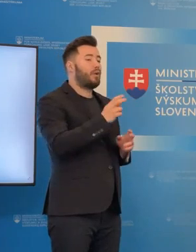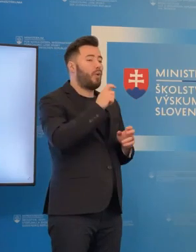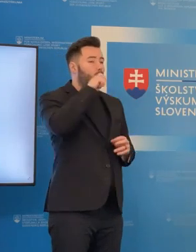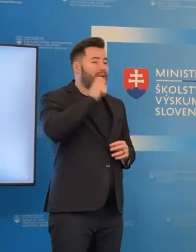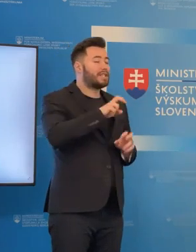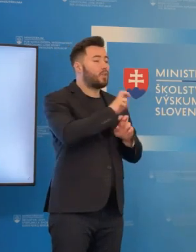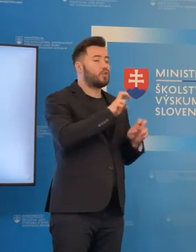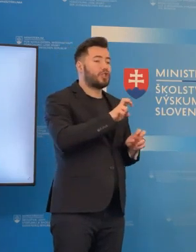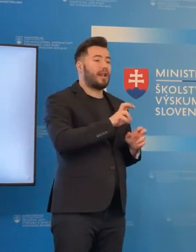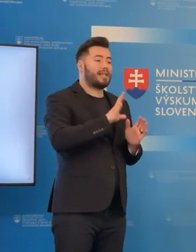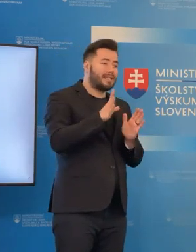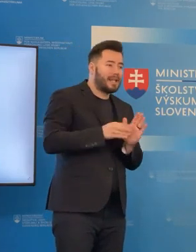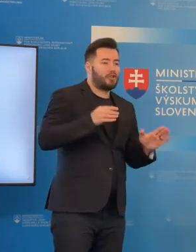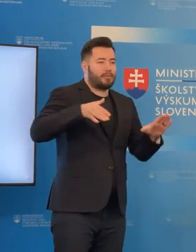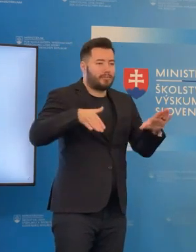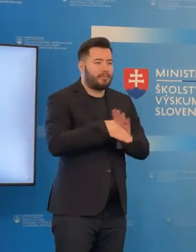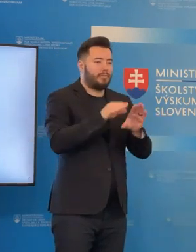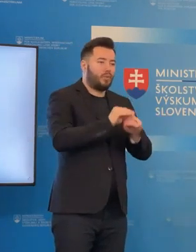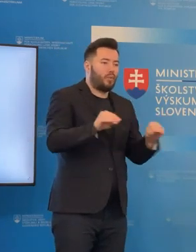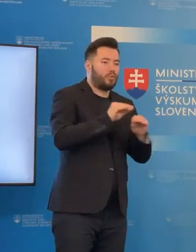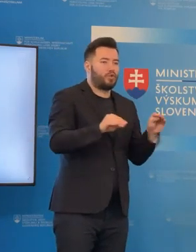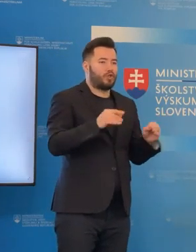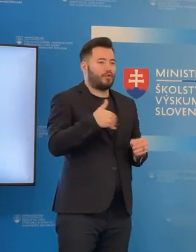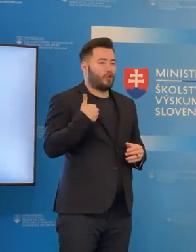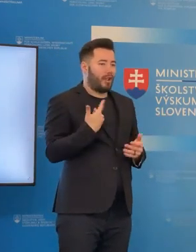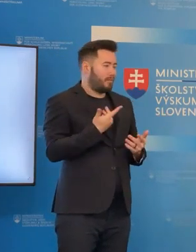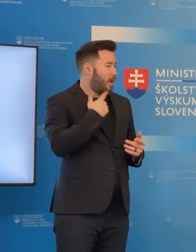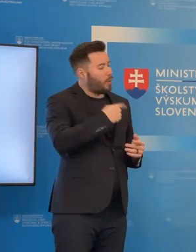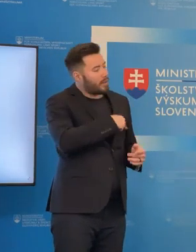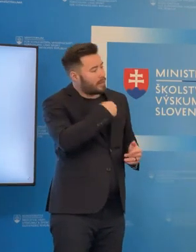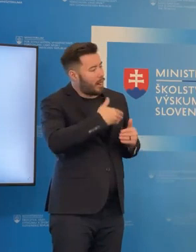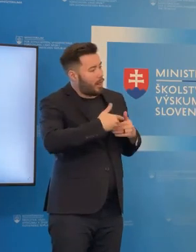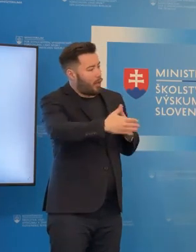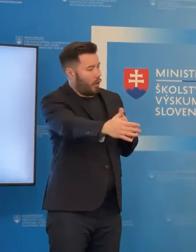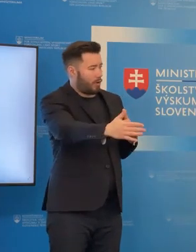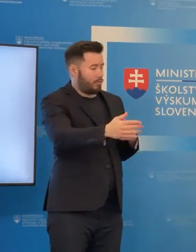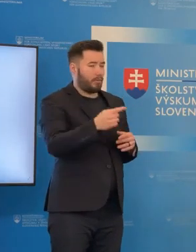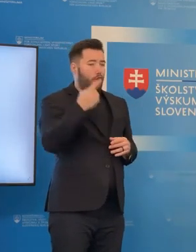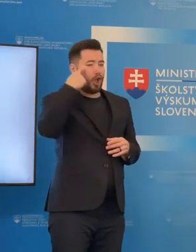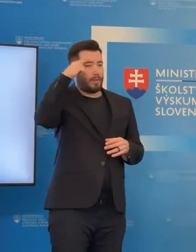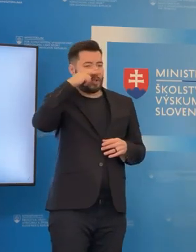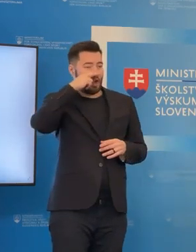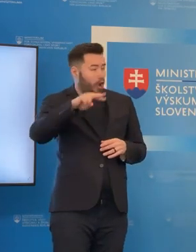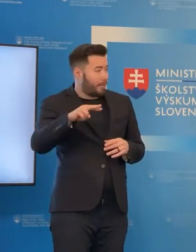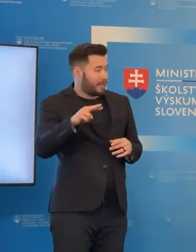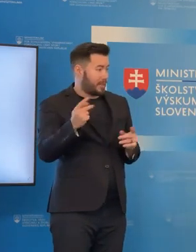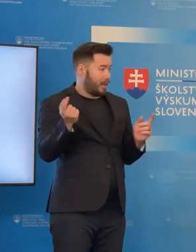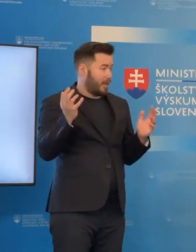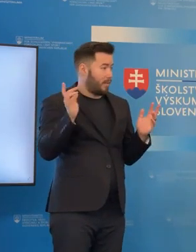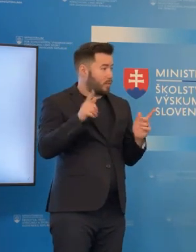ako dlho trvá ten proces alebo to čestné vyhlásenie, kým sa tá odborná komisia stretne?